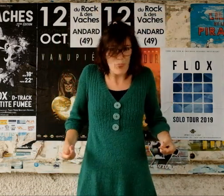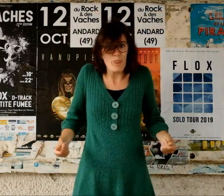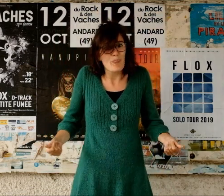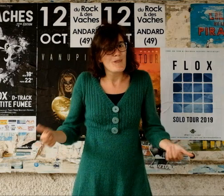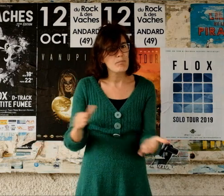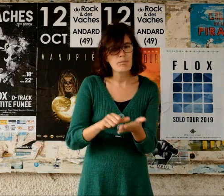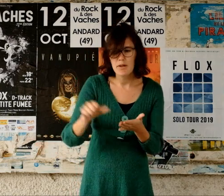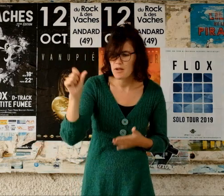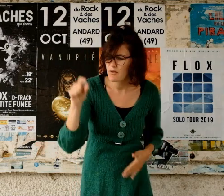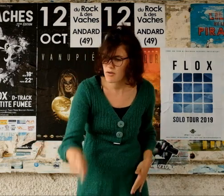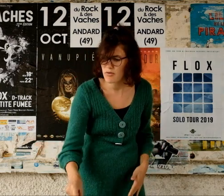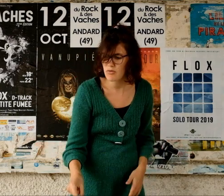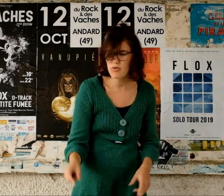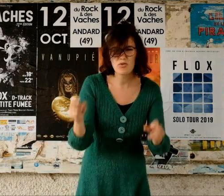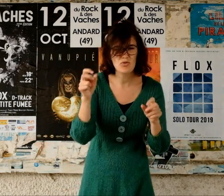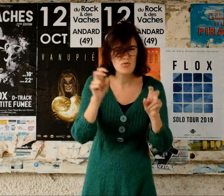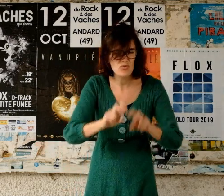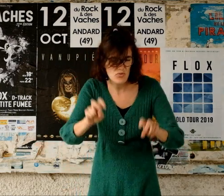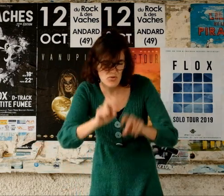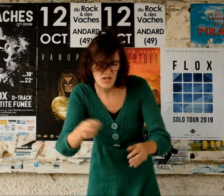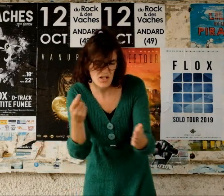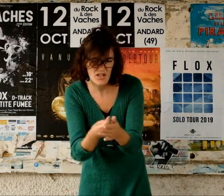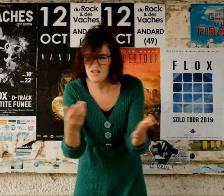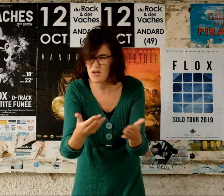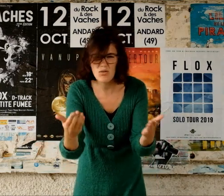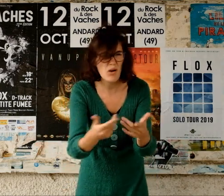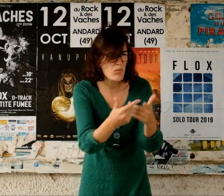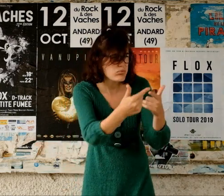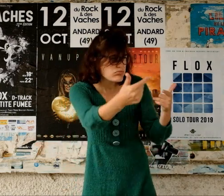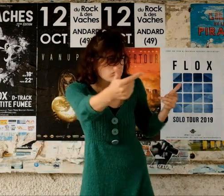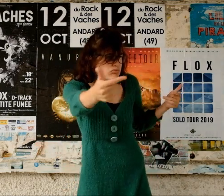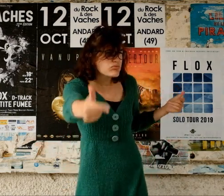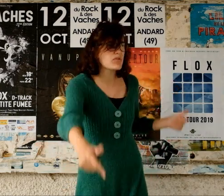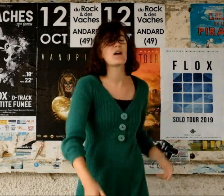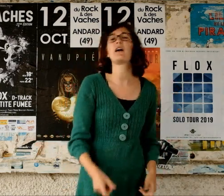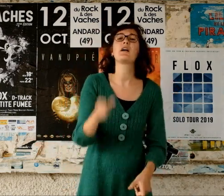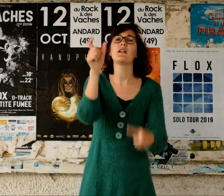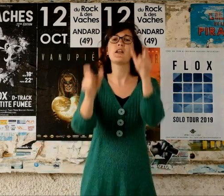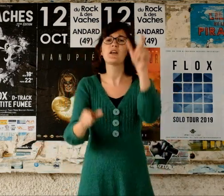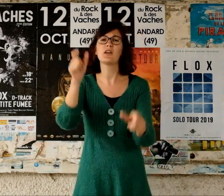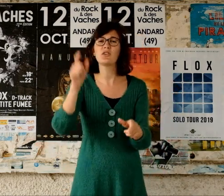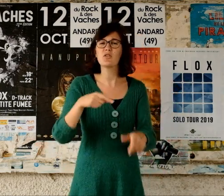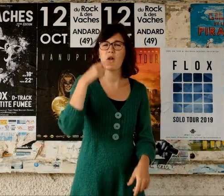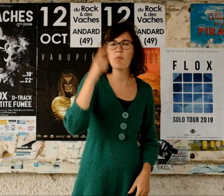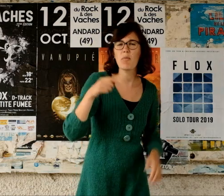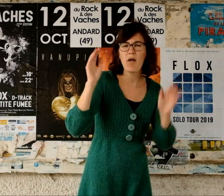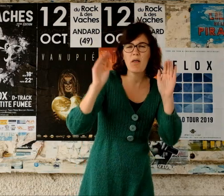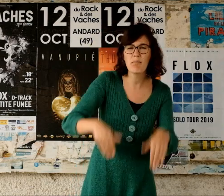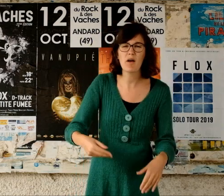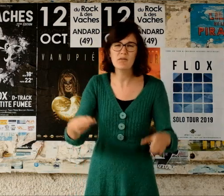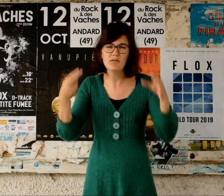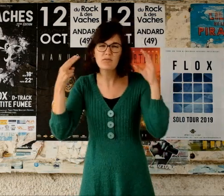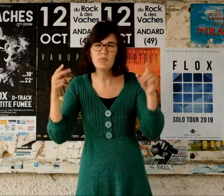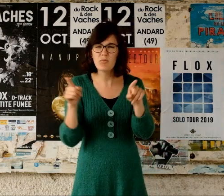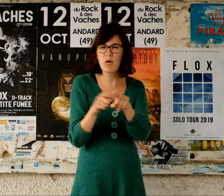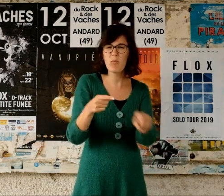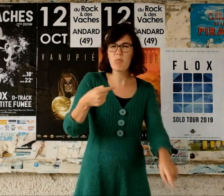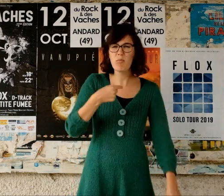Je cours au grès des accessoires Et des conneries illimitées Les gens parlent mal Les gens sont cons Au moins tout